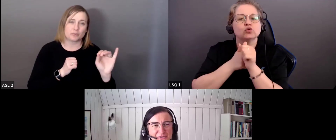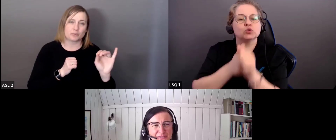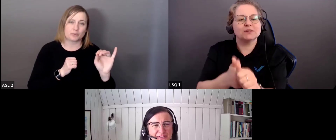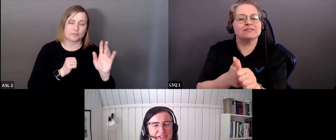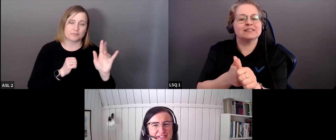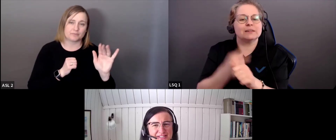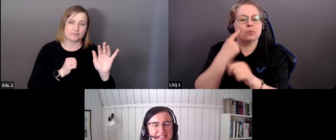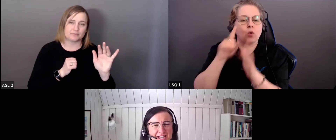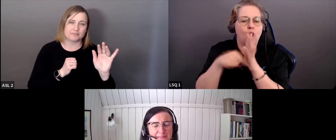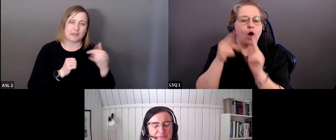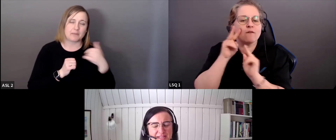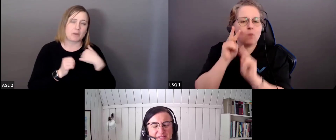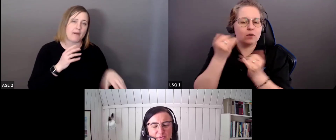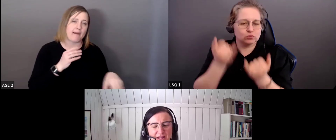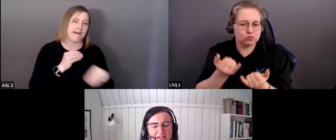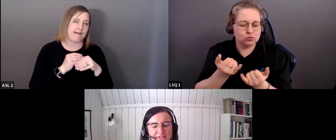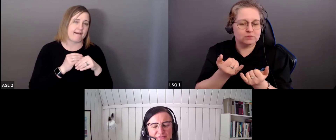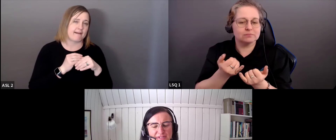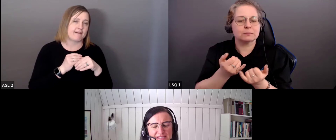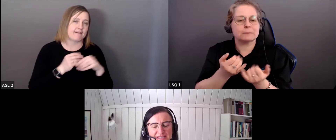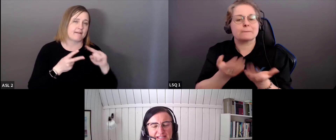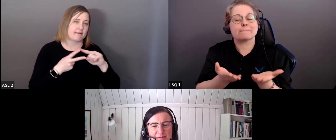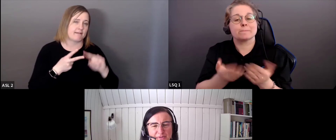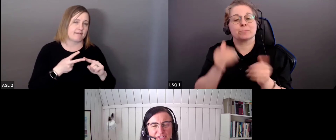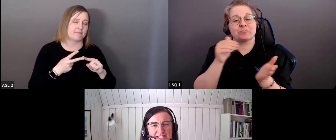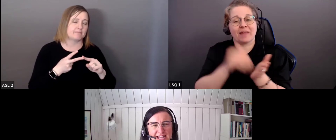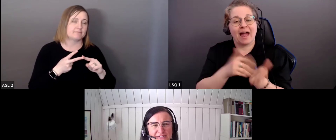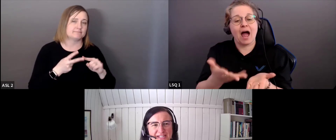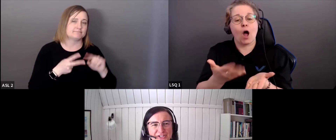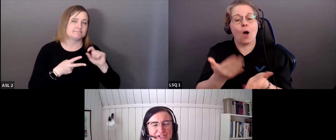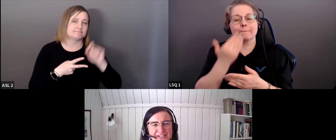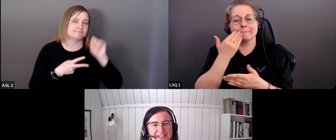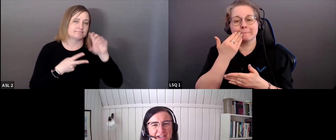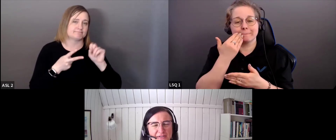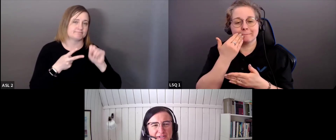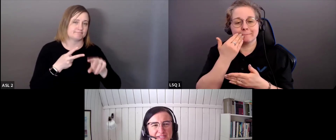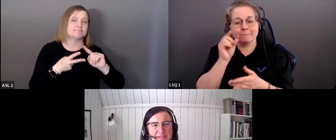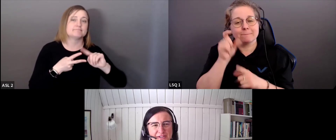'aujourd'hui. Encore un petit mot de conclusion.